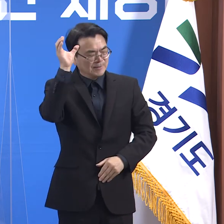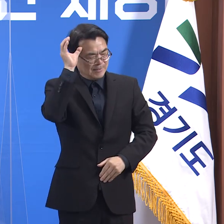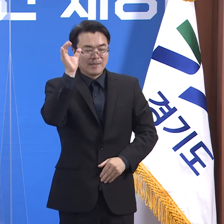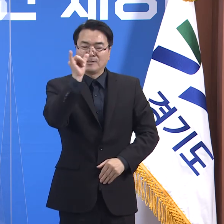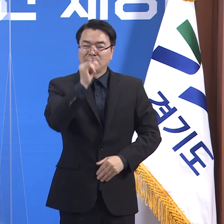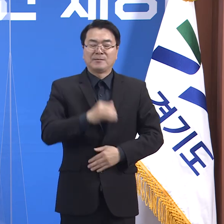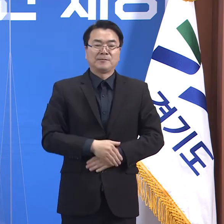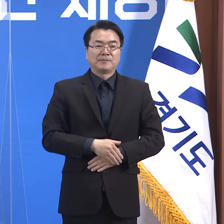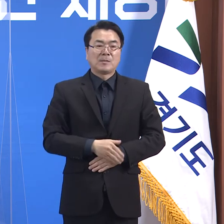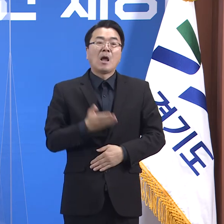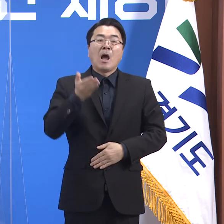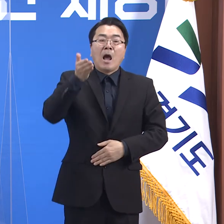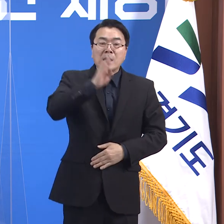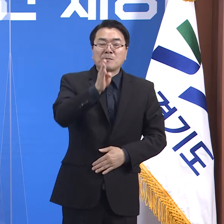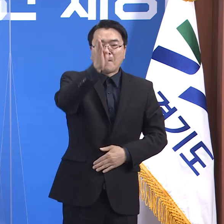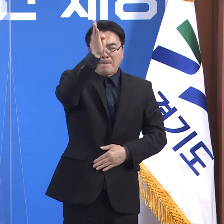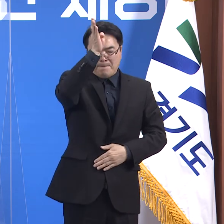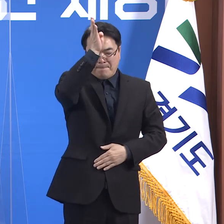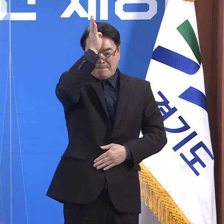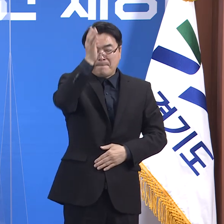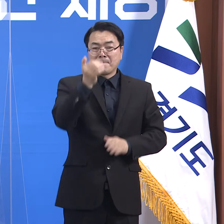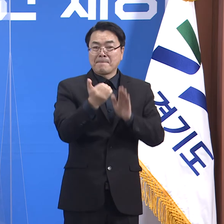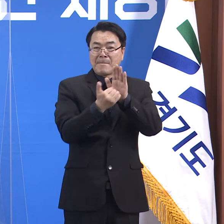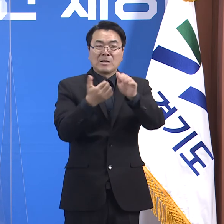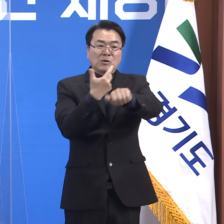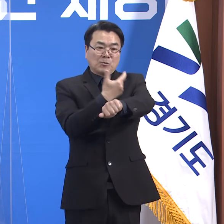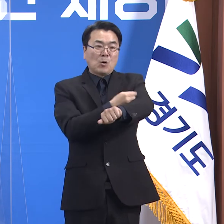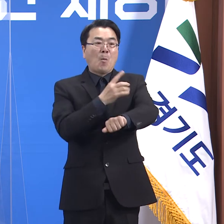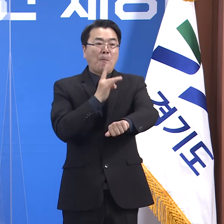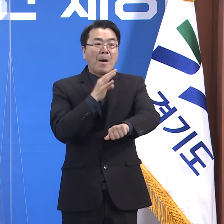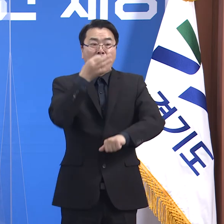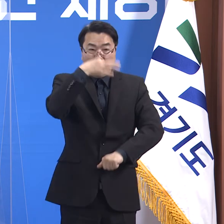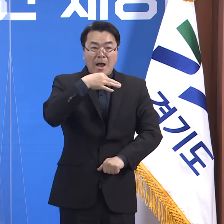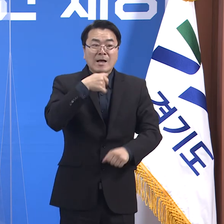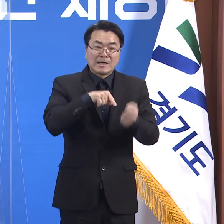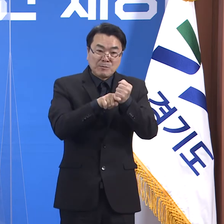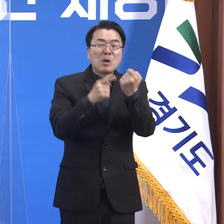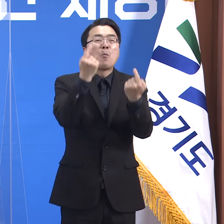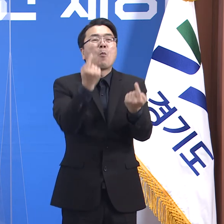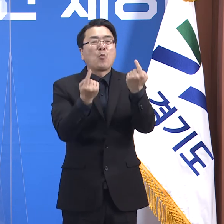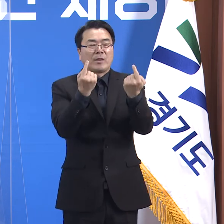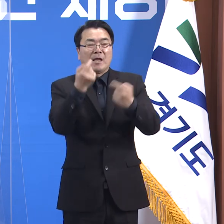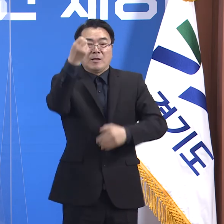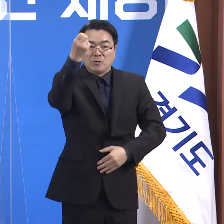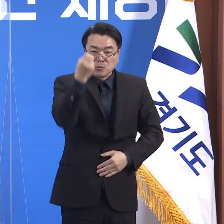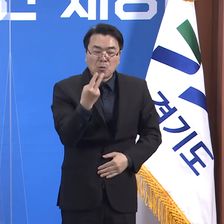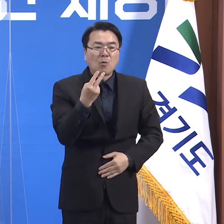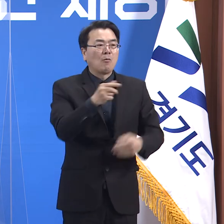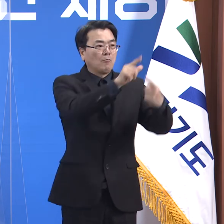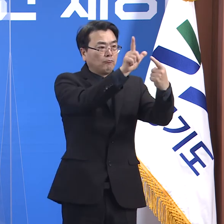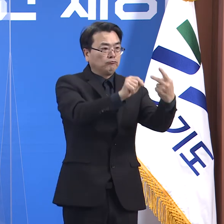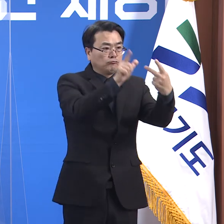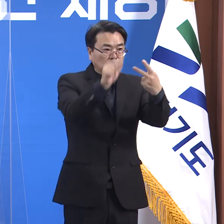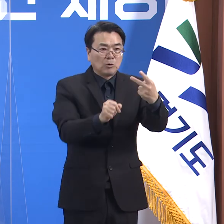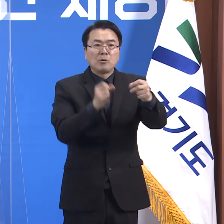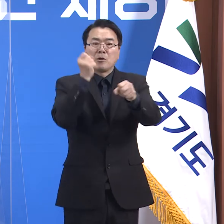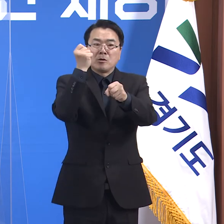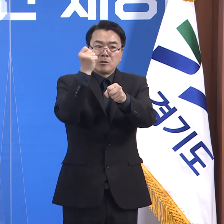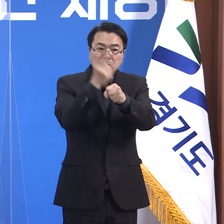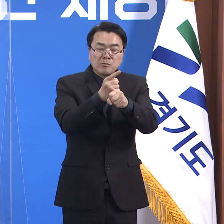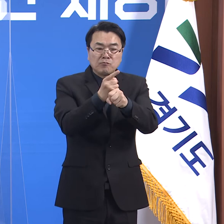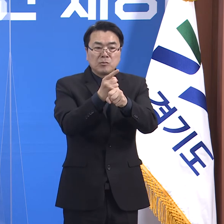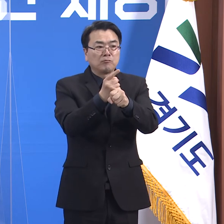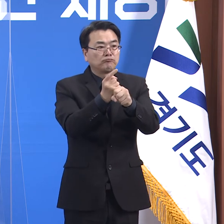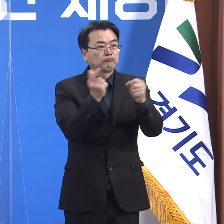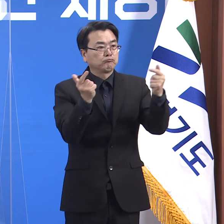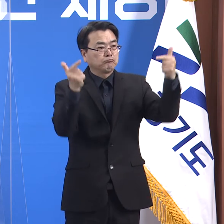하지만 오로지 백신 접종 때문만은 아닙니다. 백신 접종이 시작되기 전인 1월과 2월에 이미 감소 추세가 확인되기